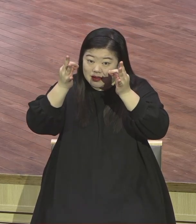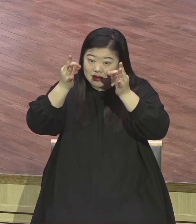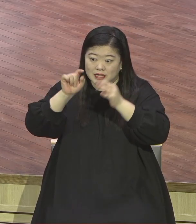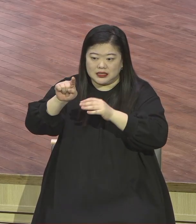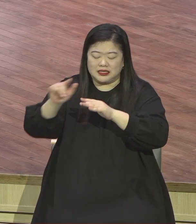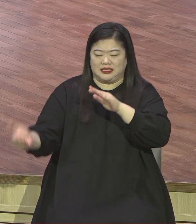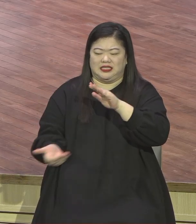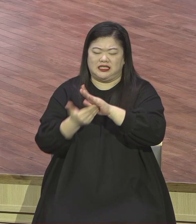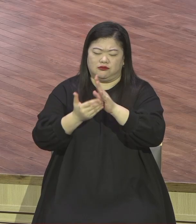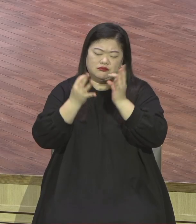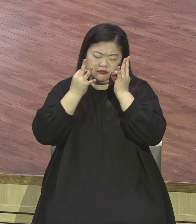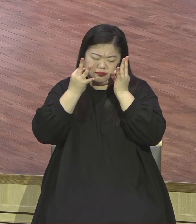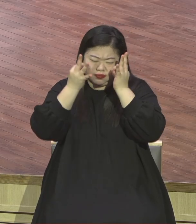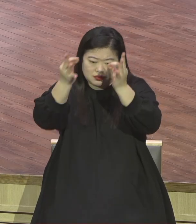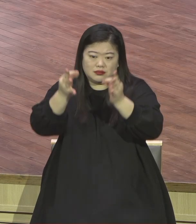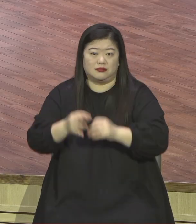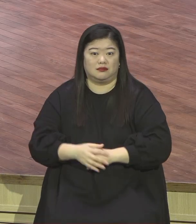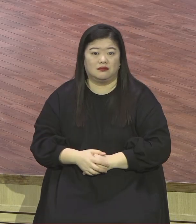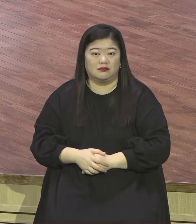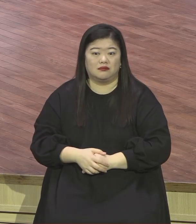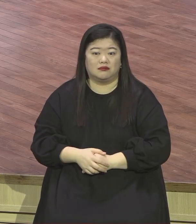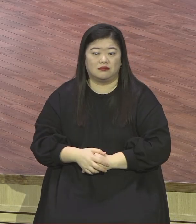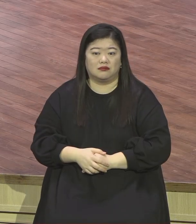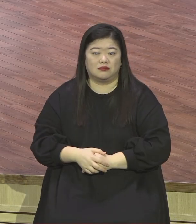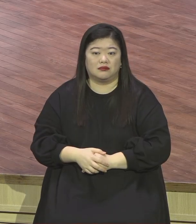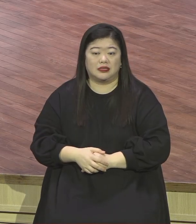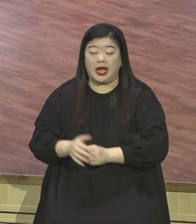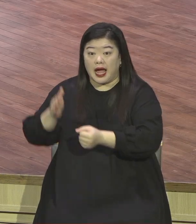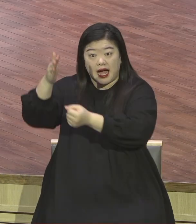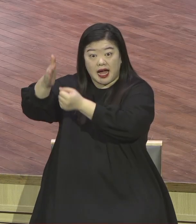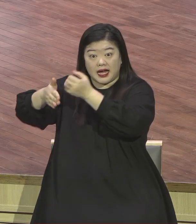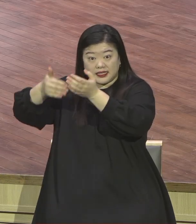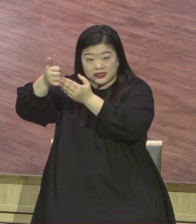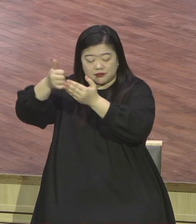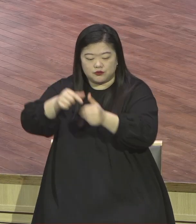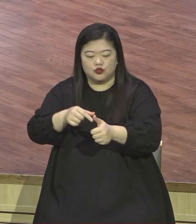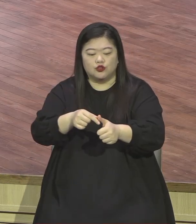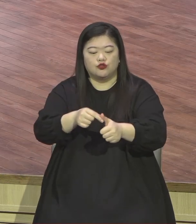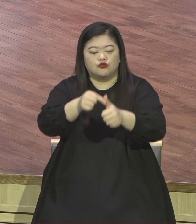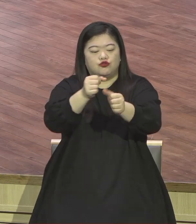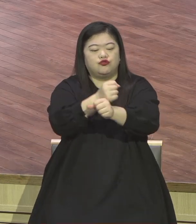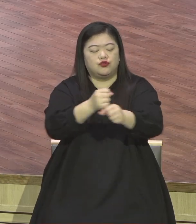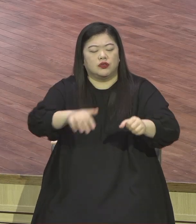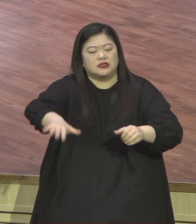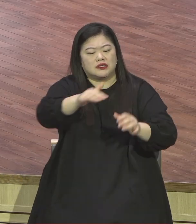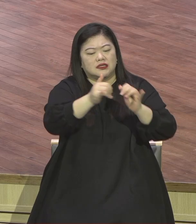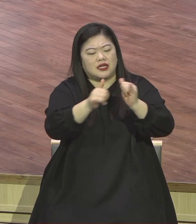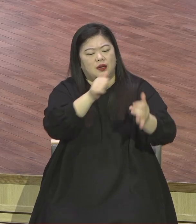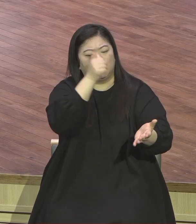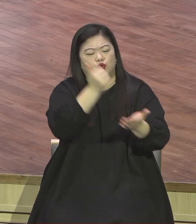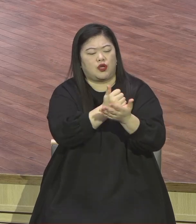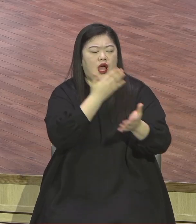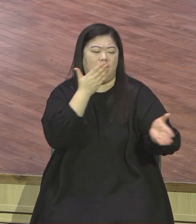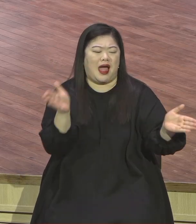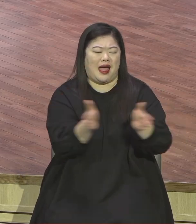하나님의 열심이 구속사를 이루실 것이라고 말씀하고 있어요 누가 뭐라 그래도 은약은 반드시 성취된다